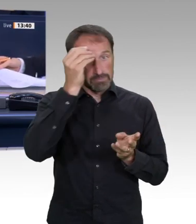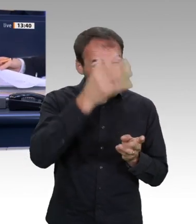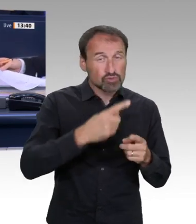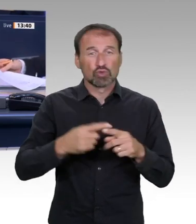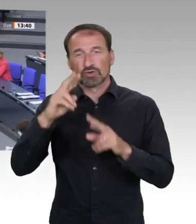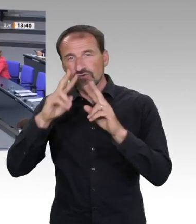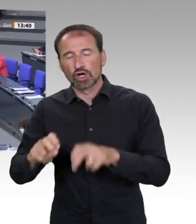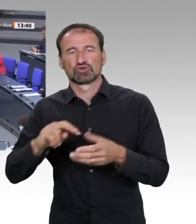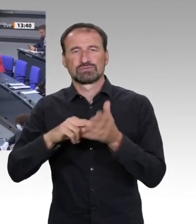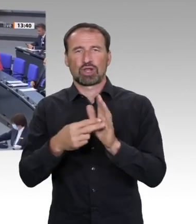Marc Jongen.